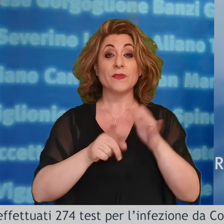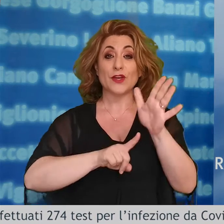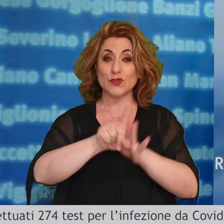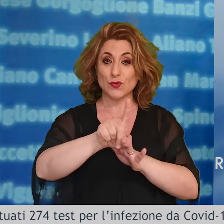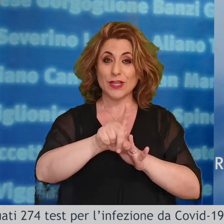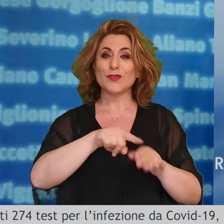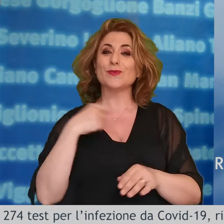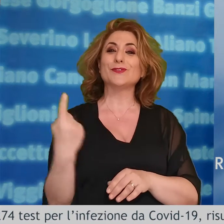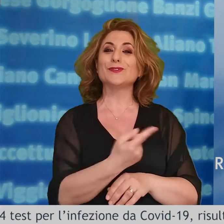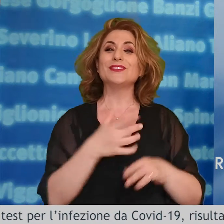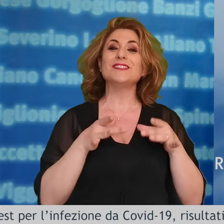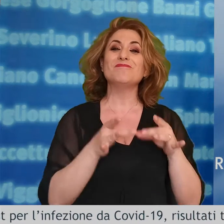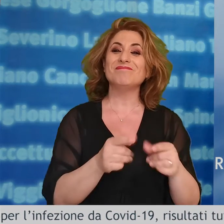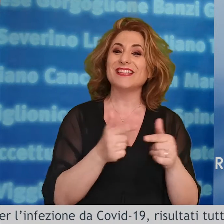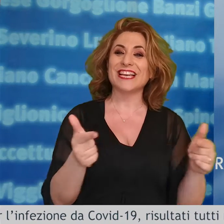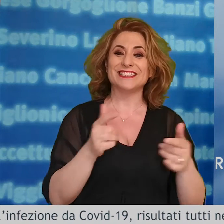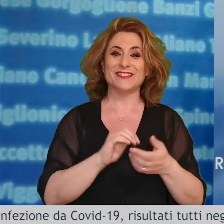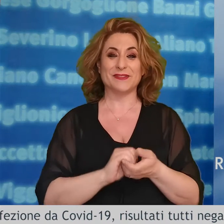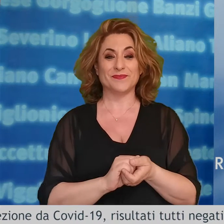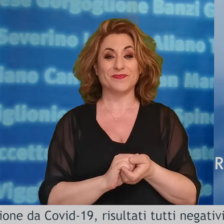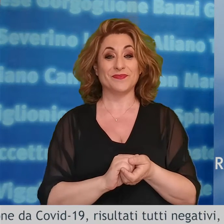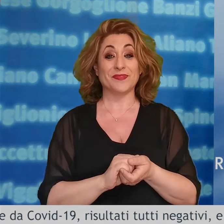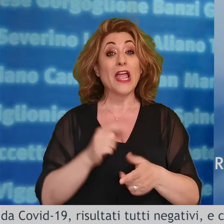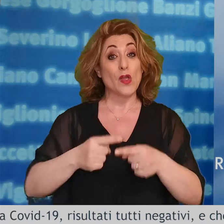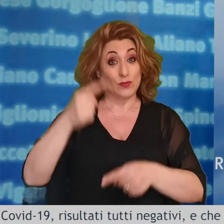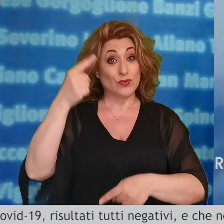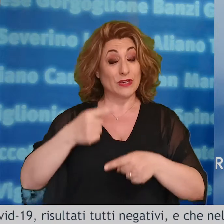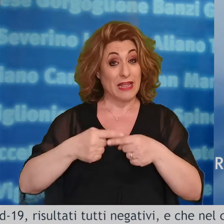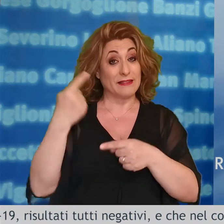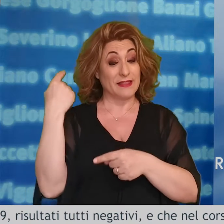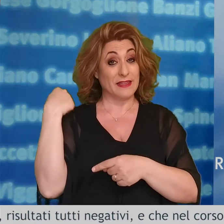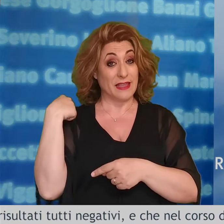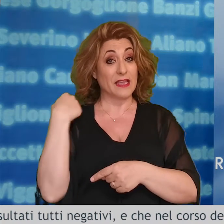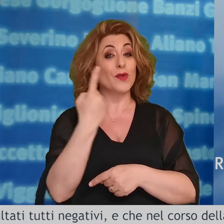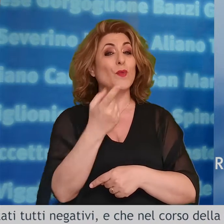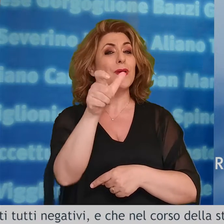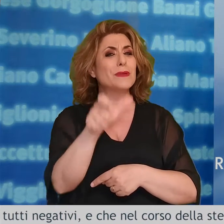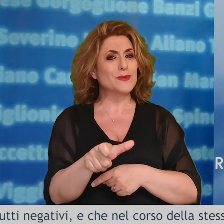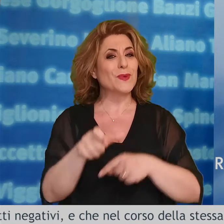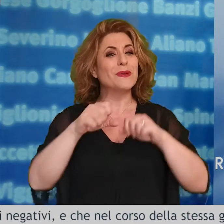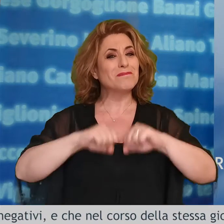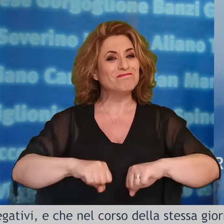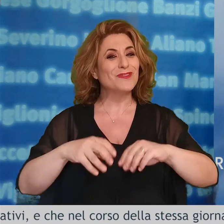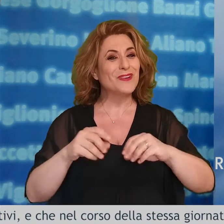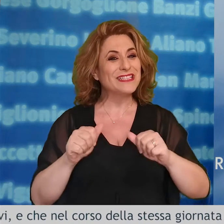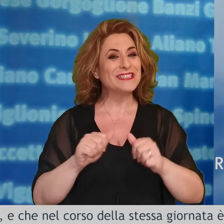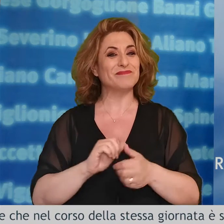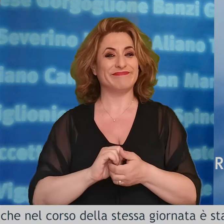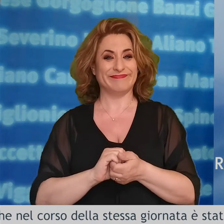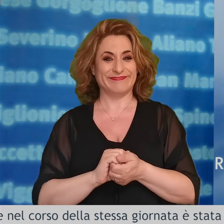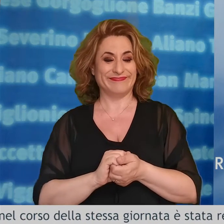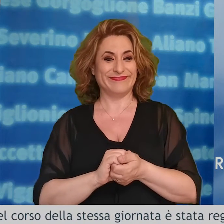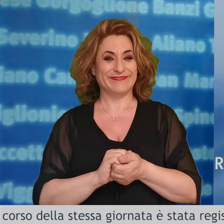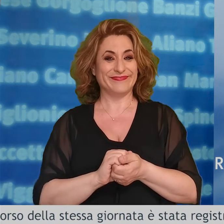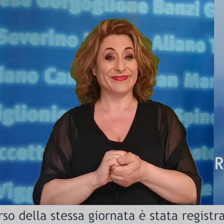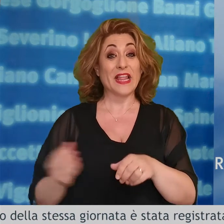risultati tutti negativi e che nel corso della stessa giornata è stata registrata una guarigione.